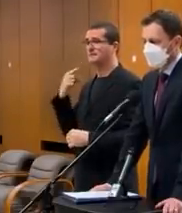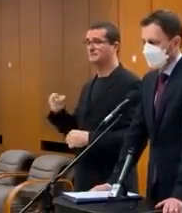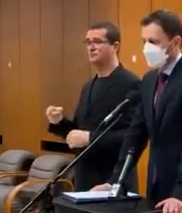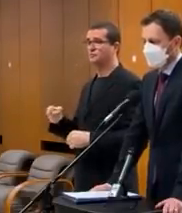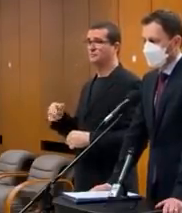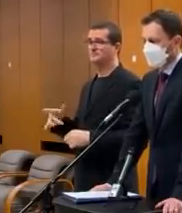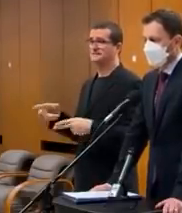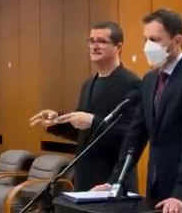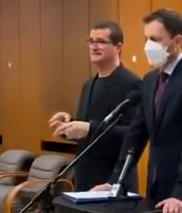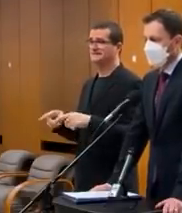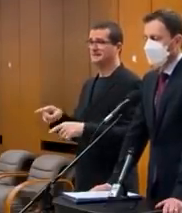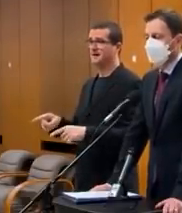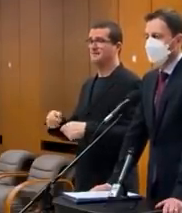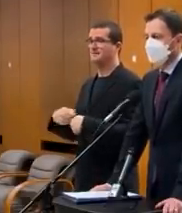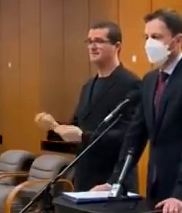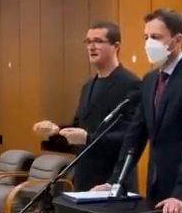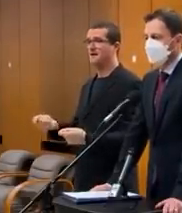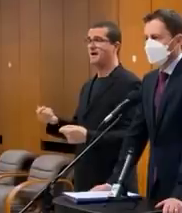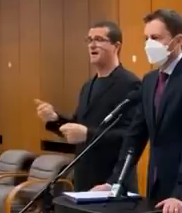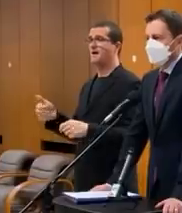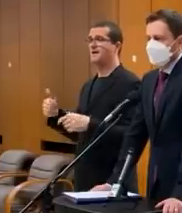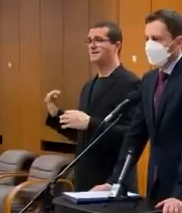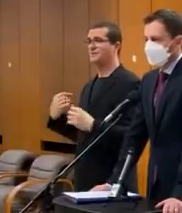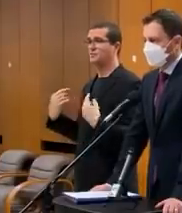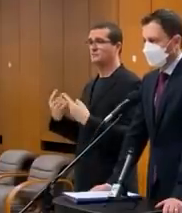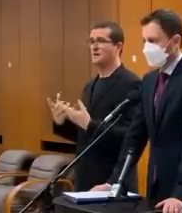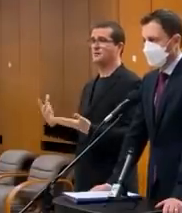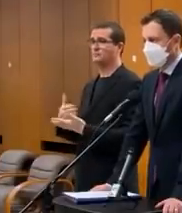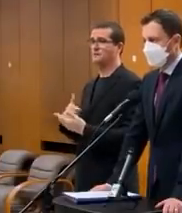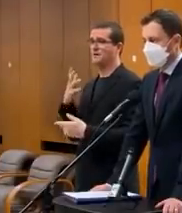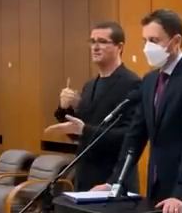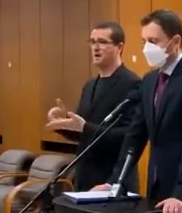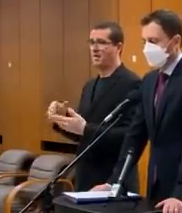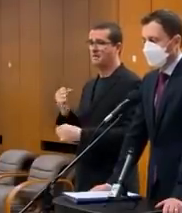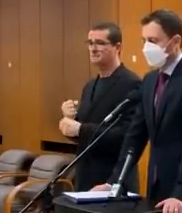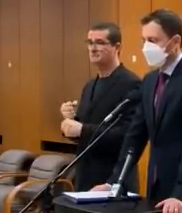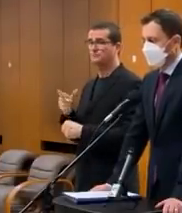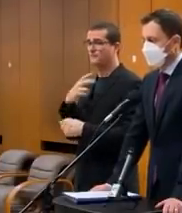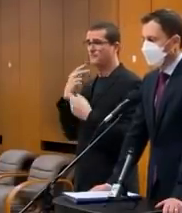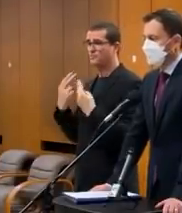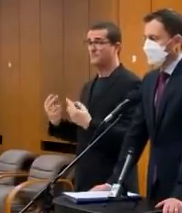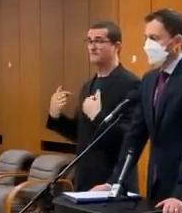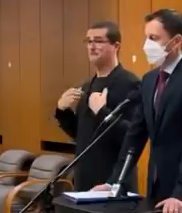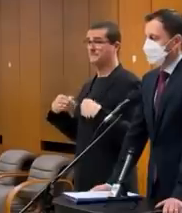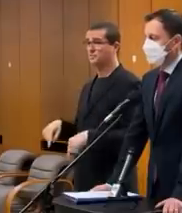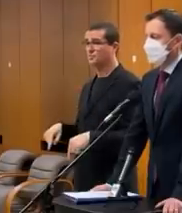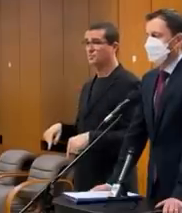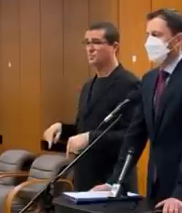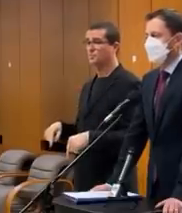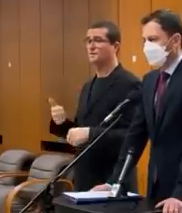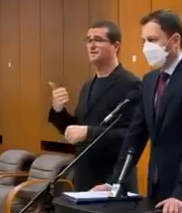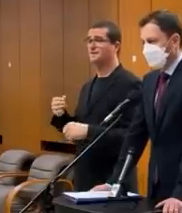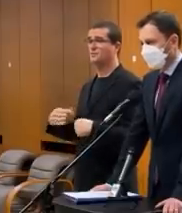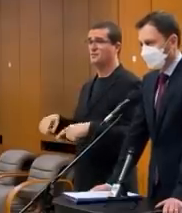je to cesta, ktorou sa dá tá jednota dosiahnuť. A budem na tom ďalej pracovať. Takže to je veľmi dôležité. My tú jednotu